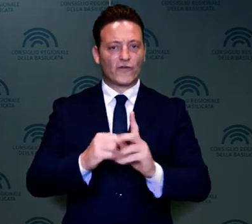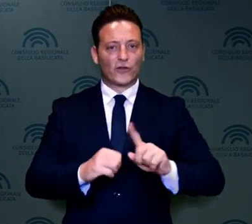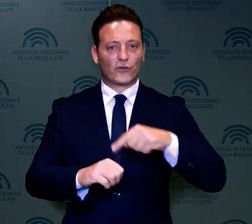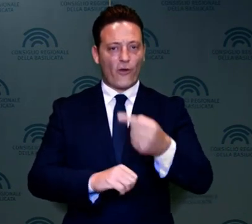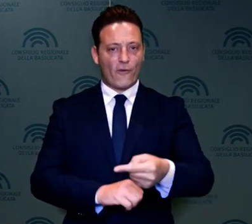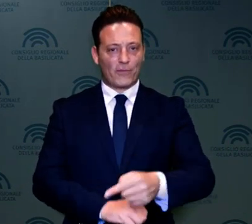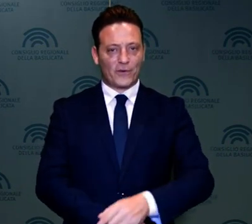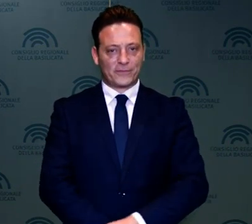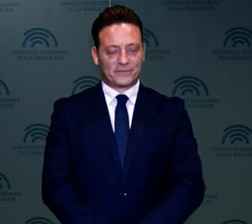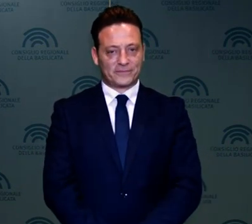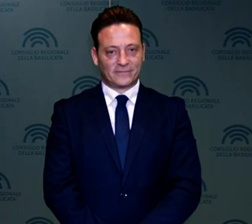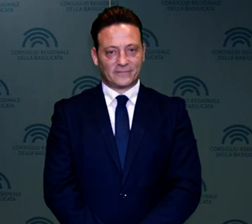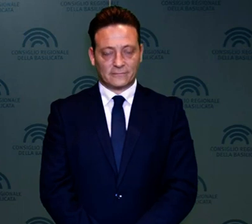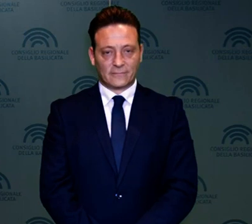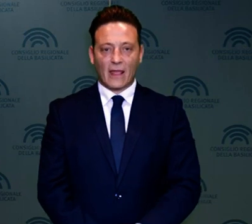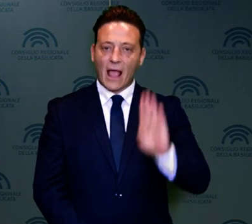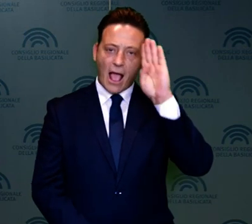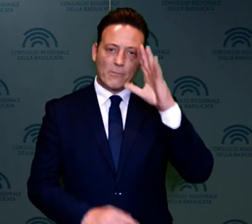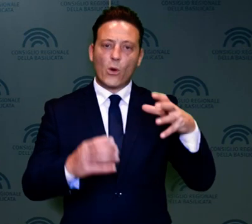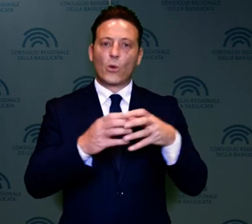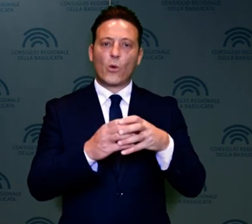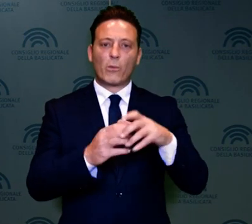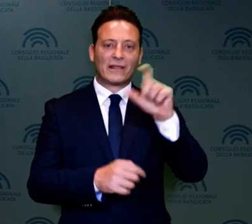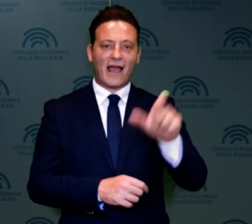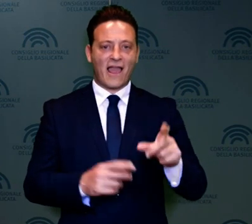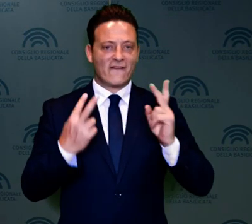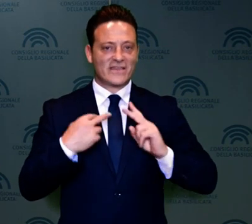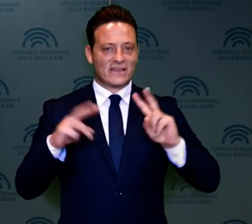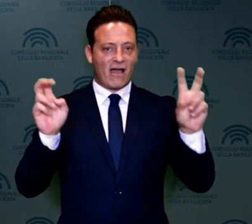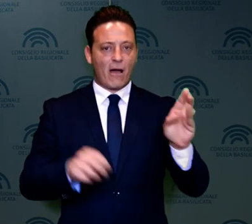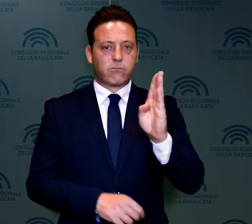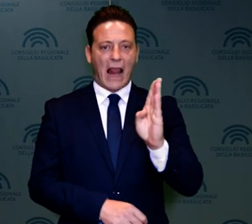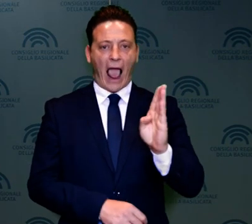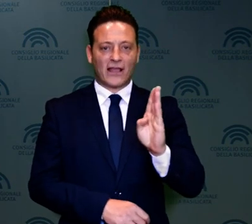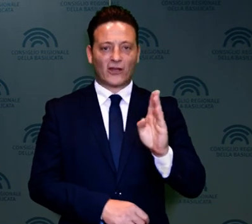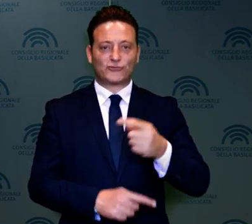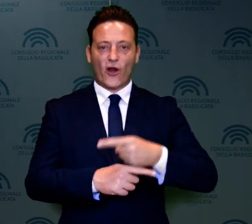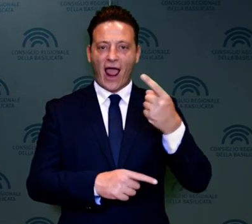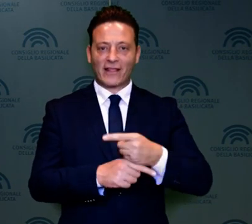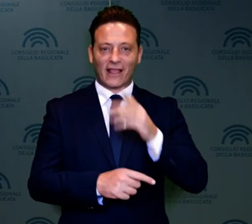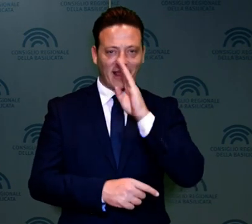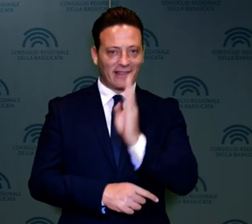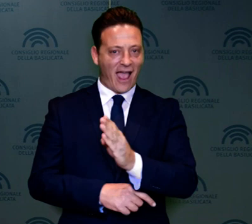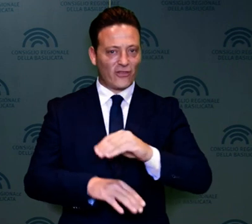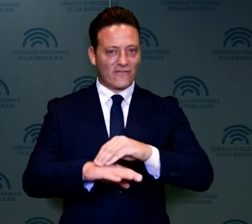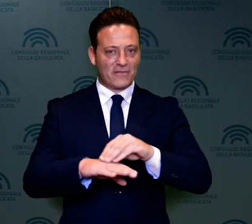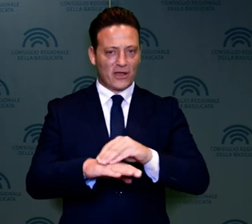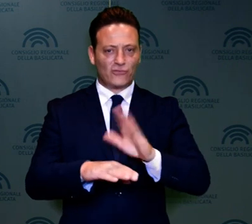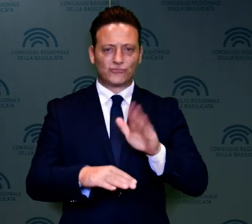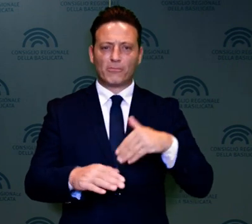-19. Il capogruppo d'Italia Viva, Brian, nella giornata dedicata agli infermieri, ha presentato una